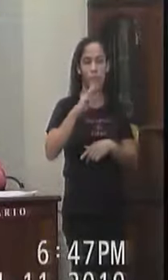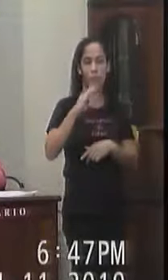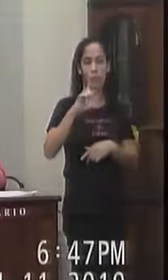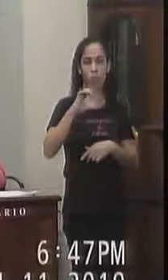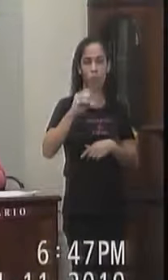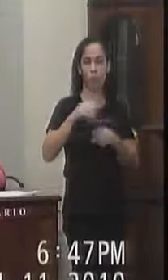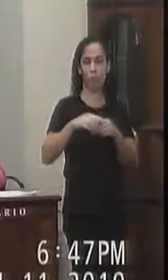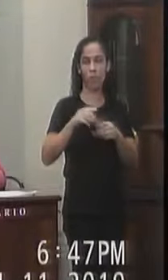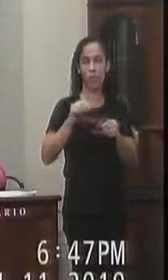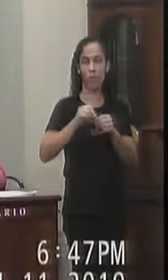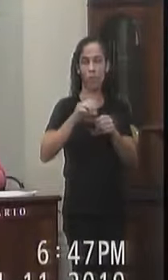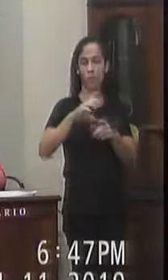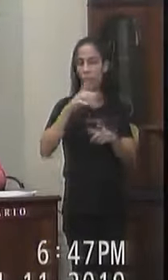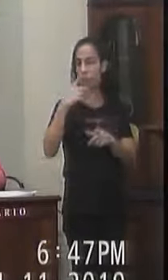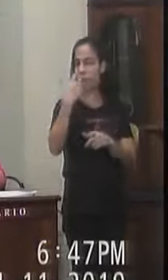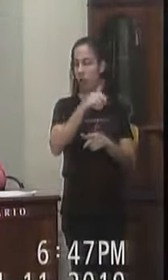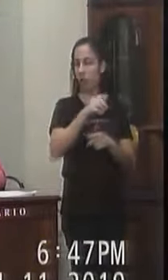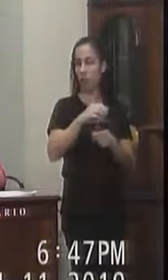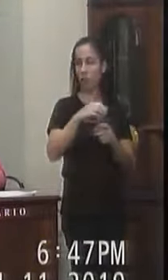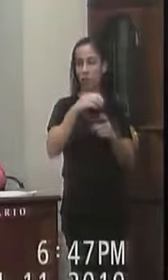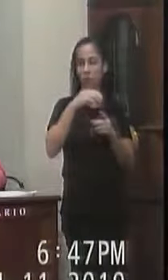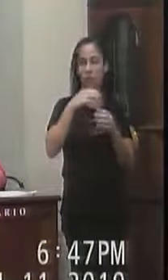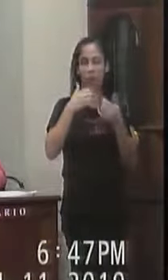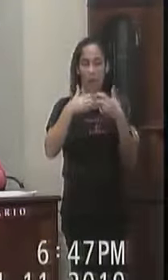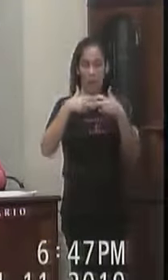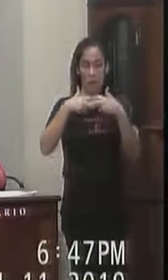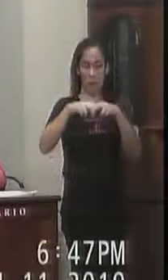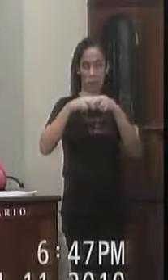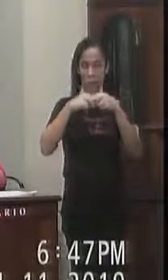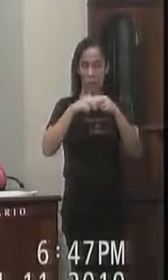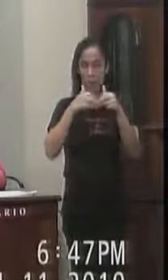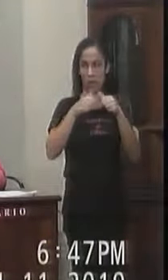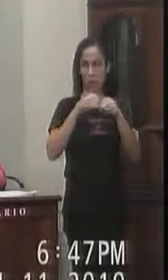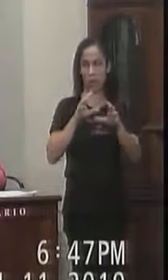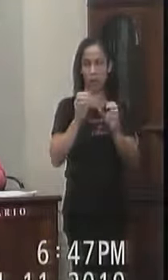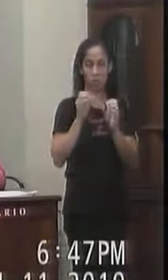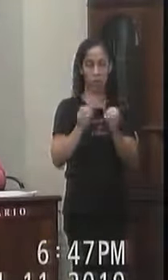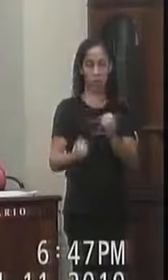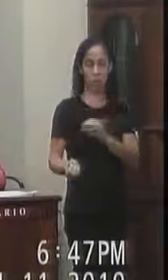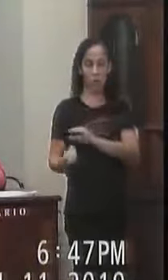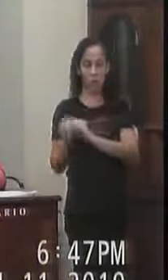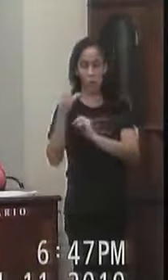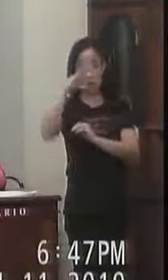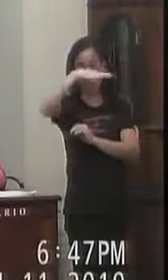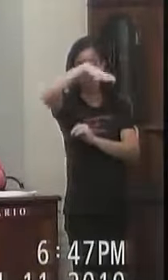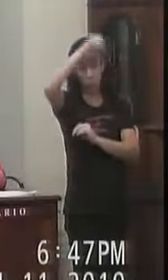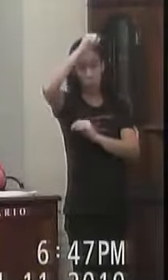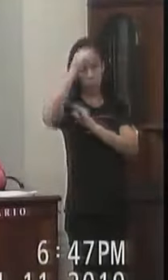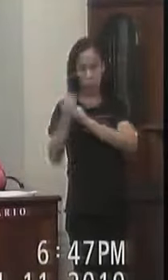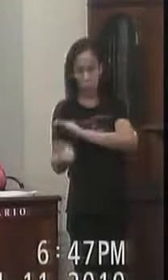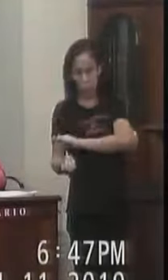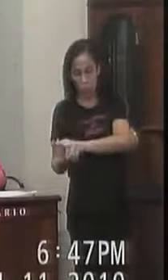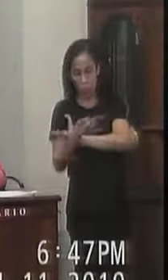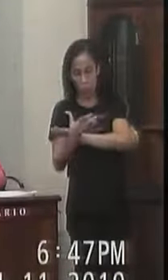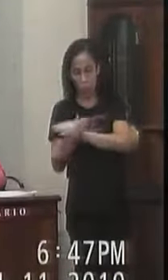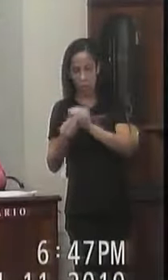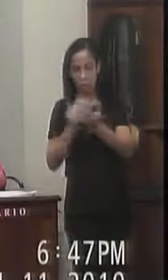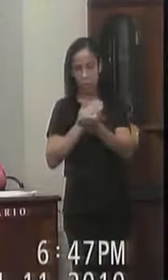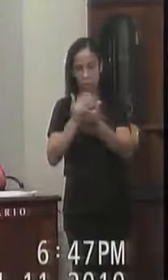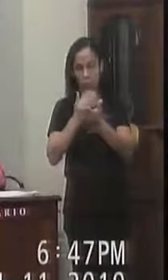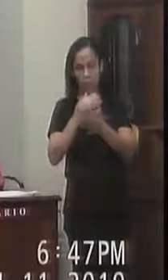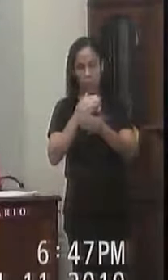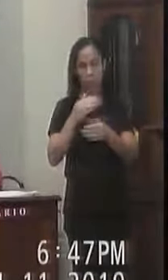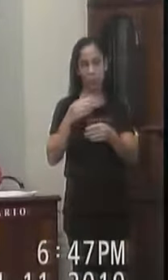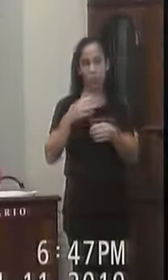ampliação Da iluminação Na locomotiva 206 Agora com instalação De holofotes Visto que se trata Do marco Da entrada Do distrito De